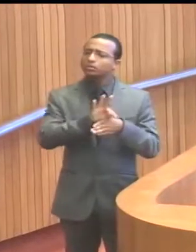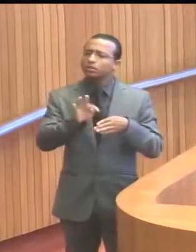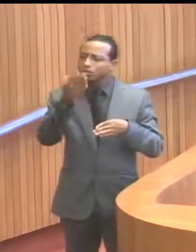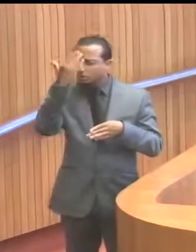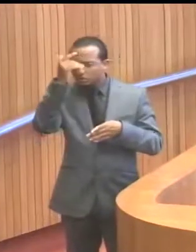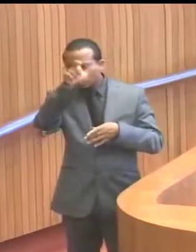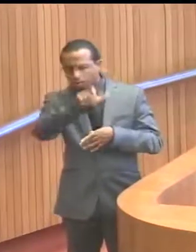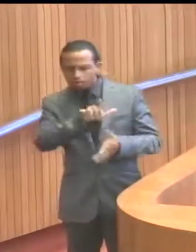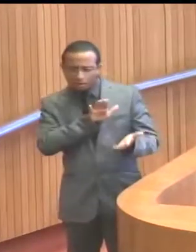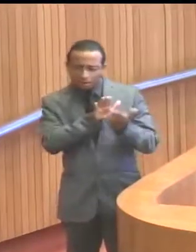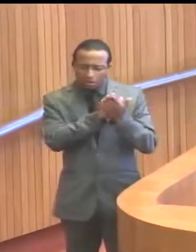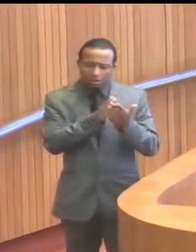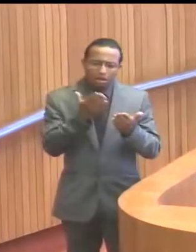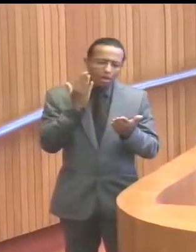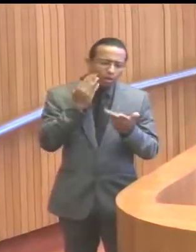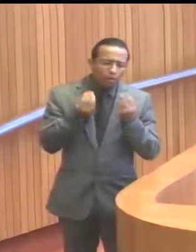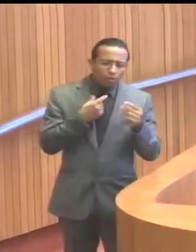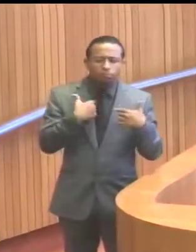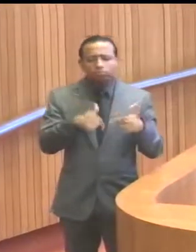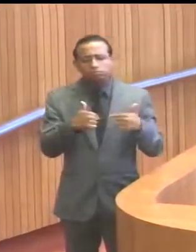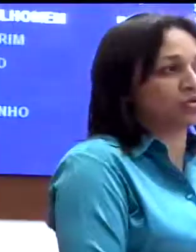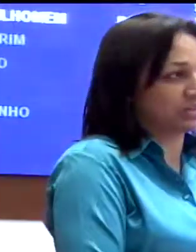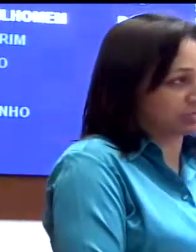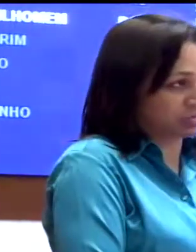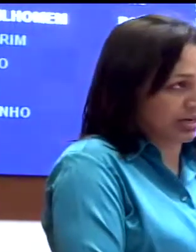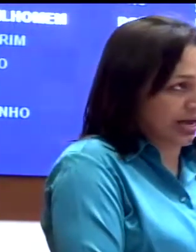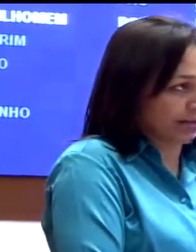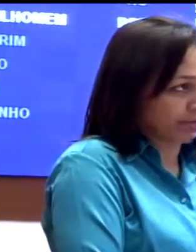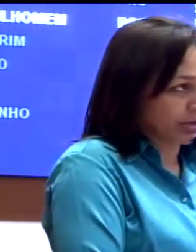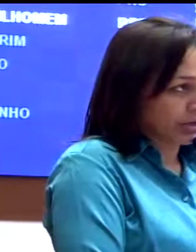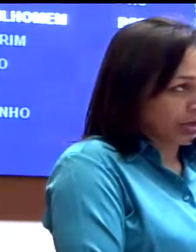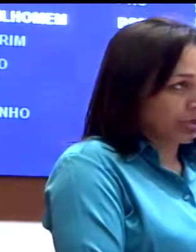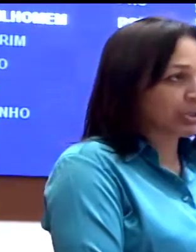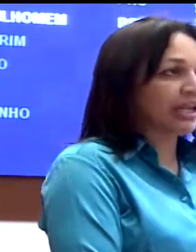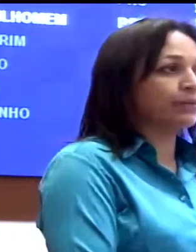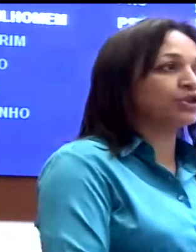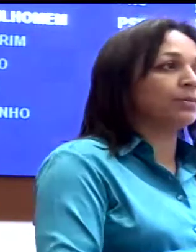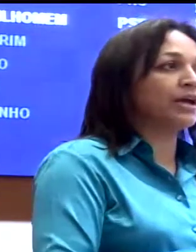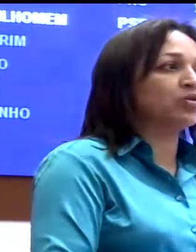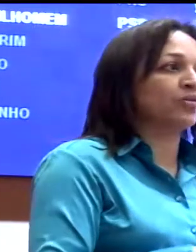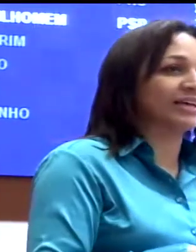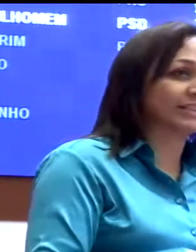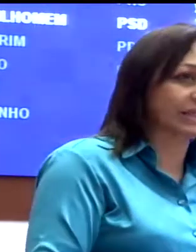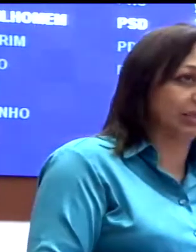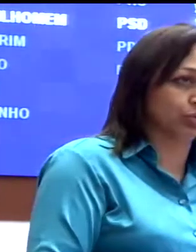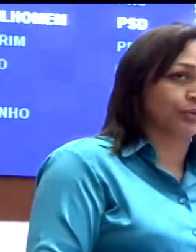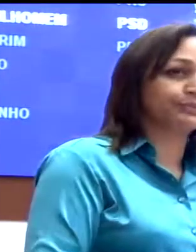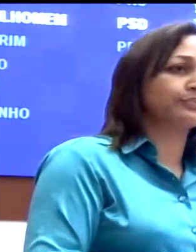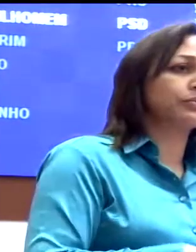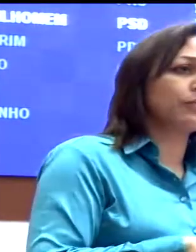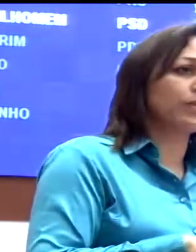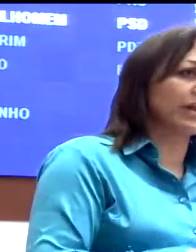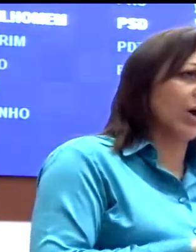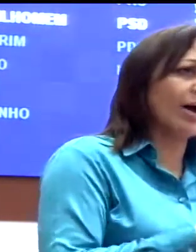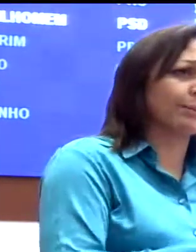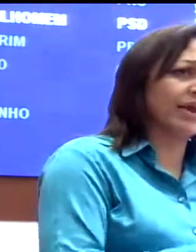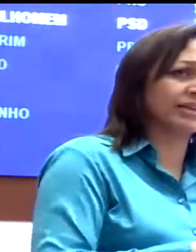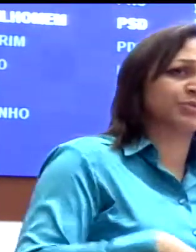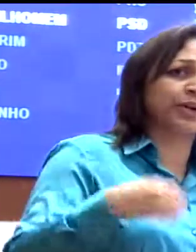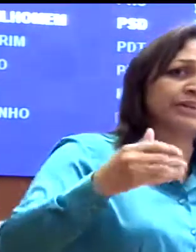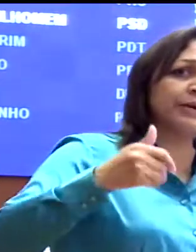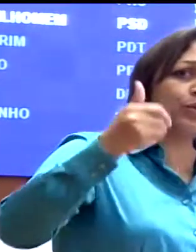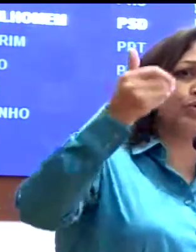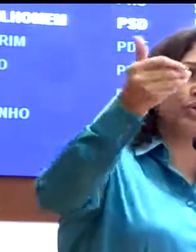perto a situação, inclusive, de funcionamento de estrutura do Conselho Tutelar. Estaremos também conversando, não